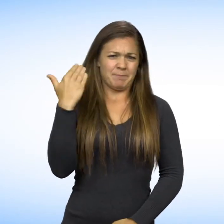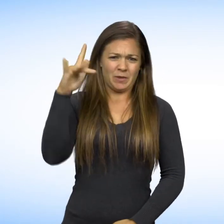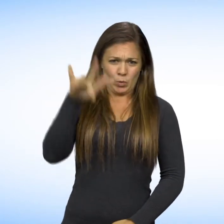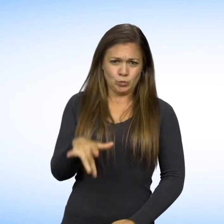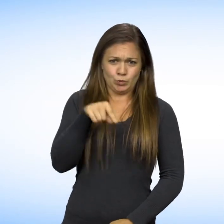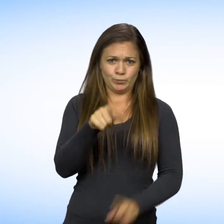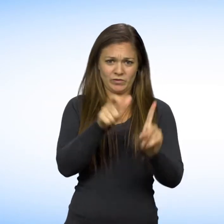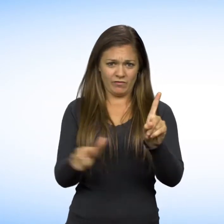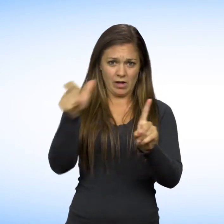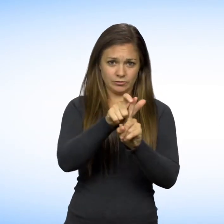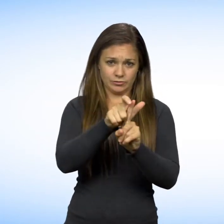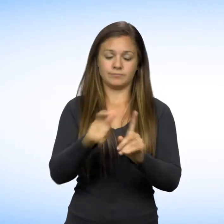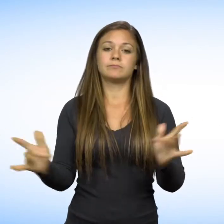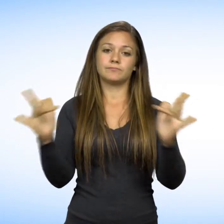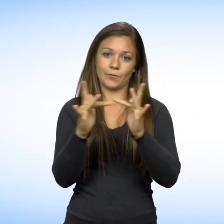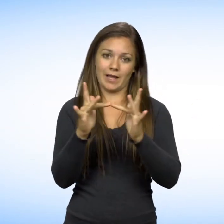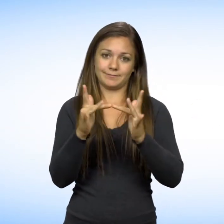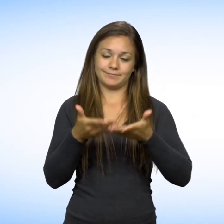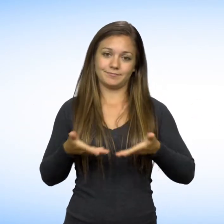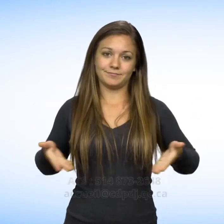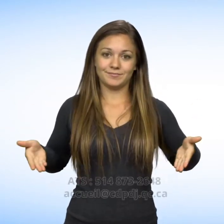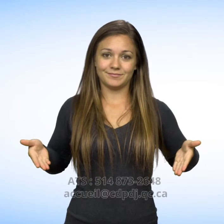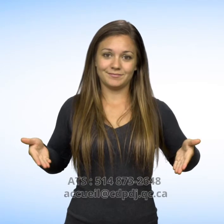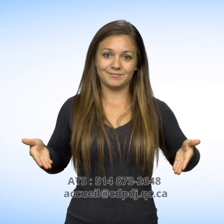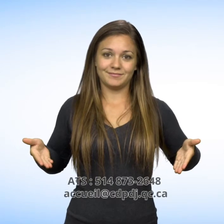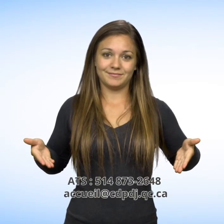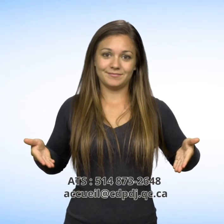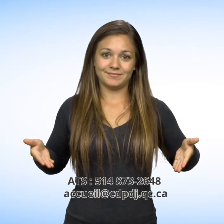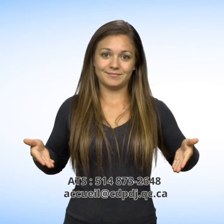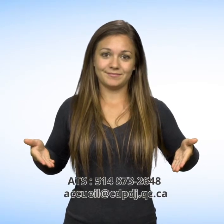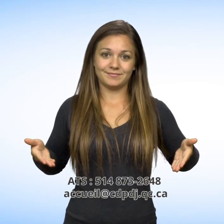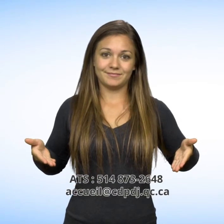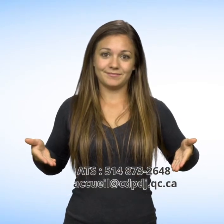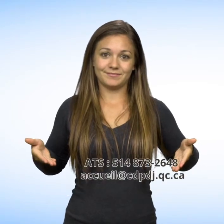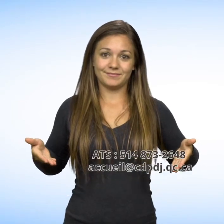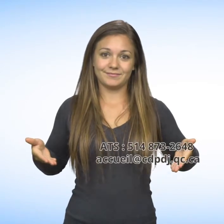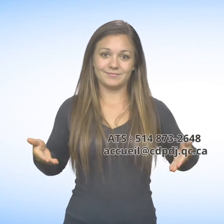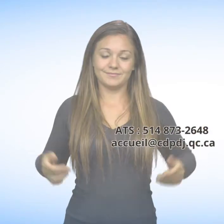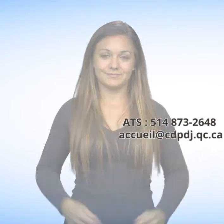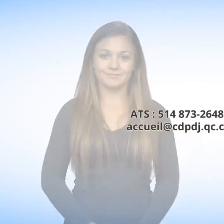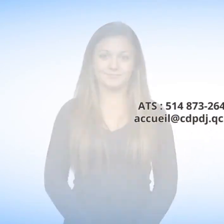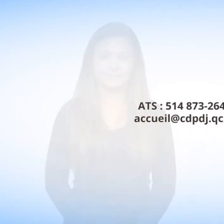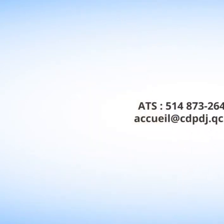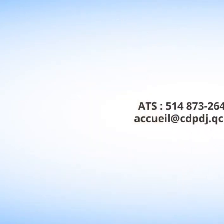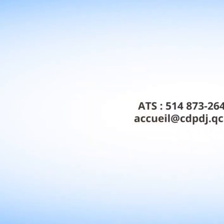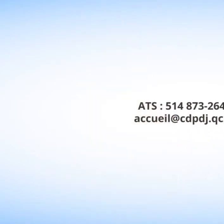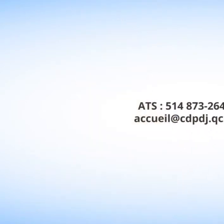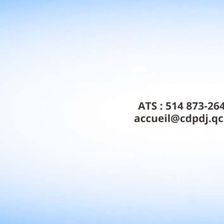victime de représailles, contactez-nous par ATS 514-873-2648 par courriel